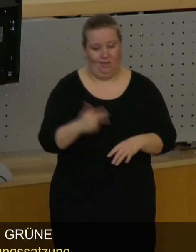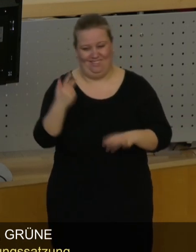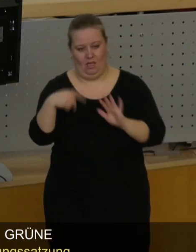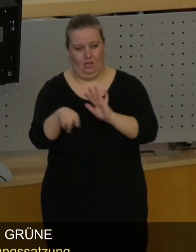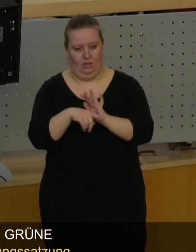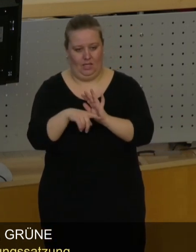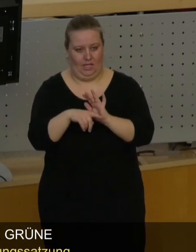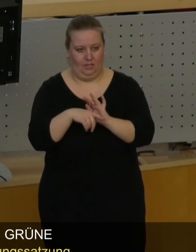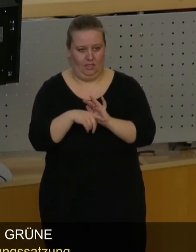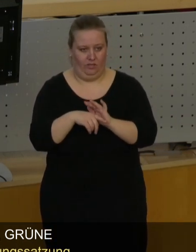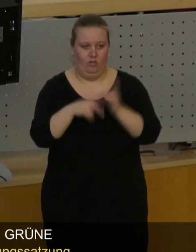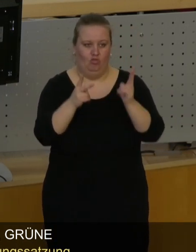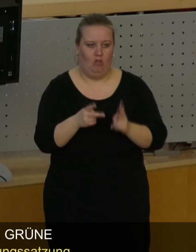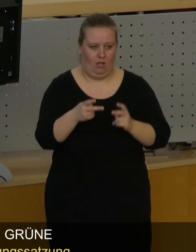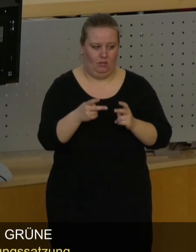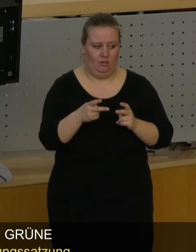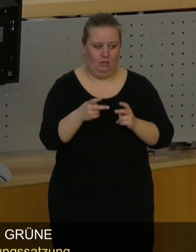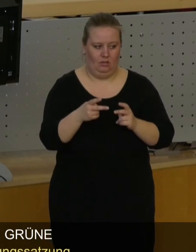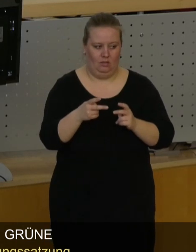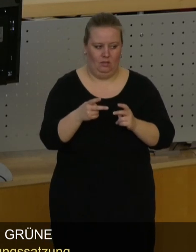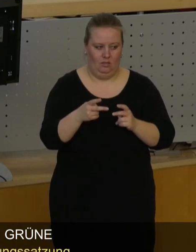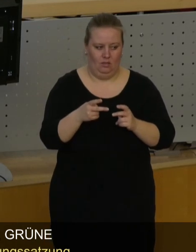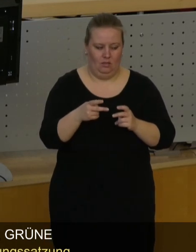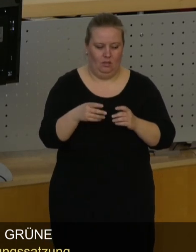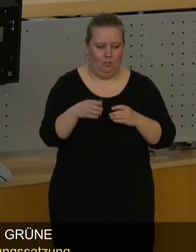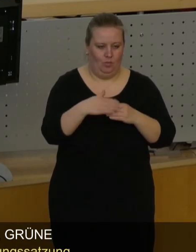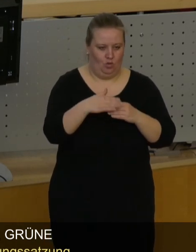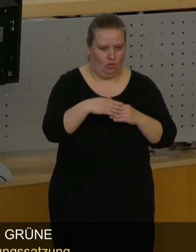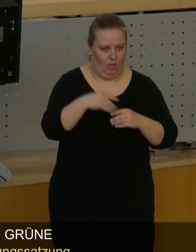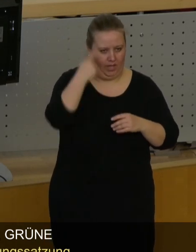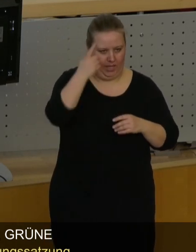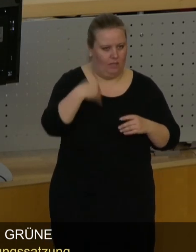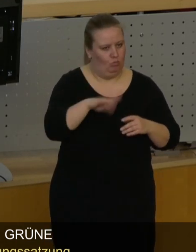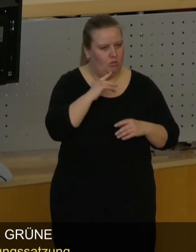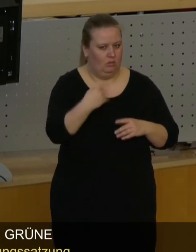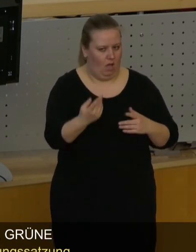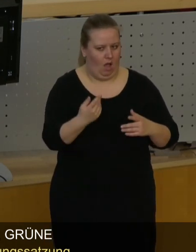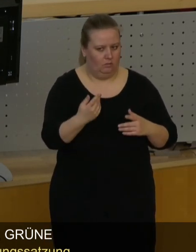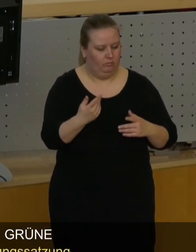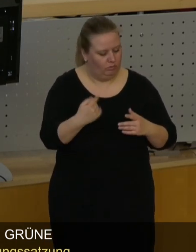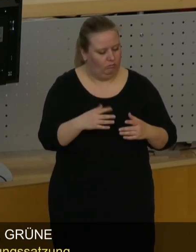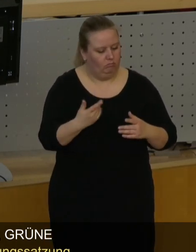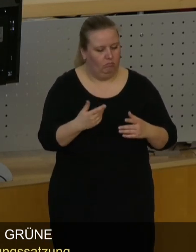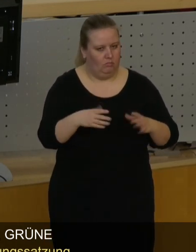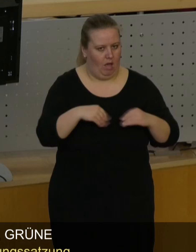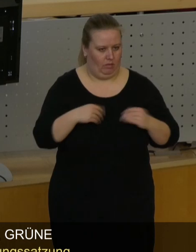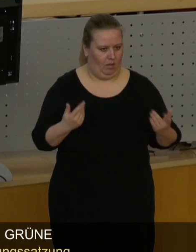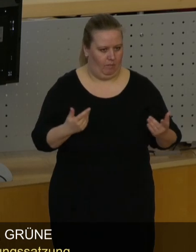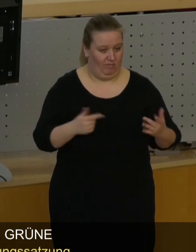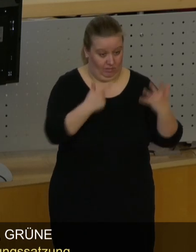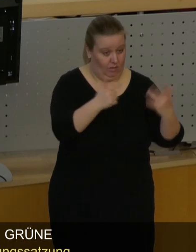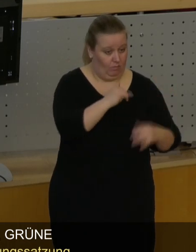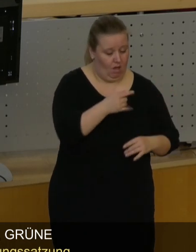3 negative Voten in den Stadtbezirksbeiräten, hat man sich für diese Bürgerbeteiligungssatzung ausgesprochen.